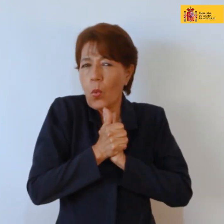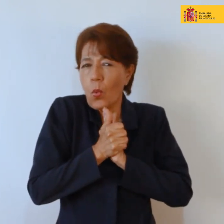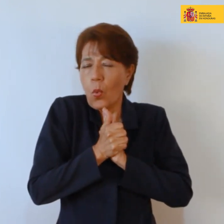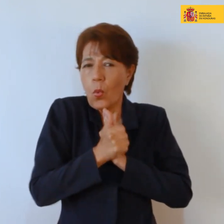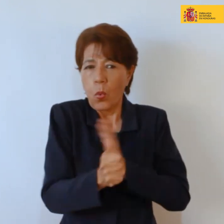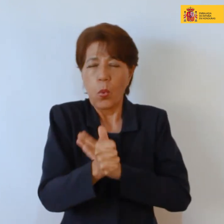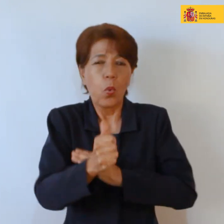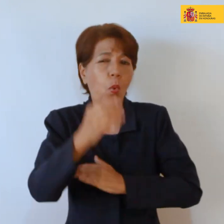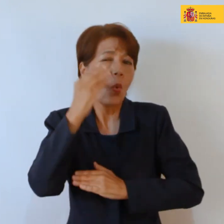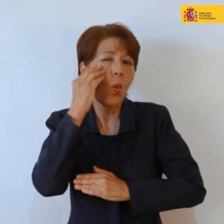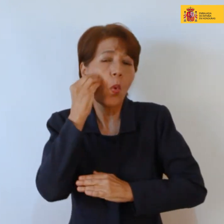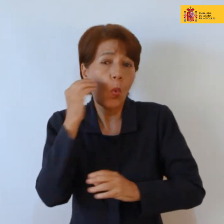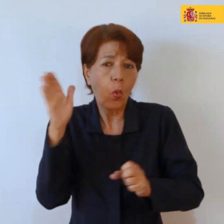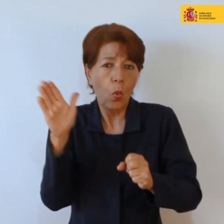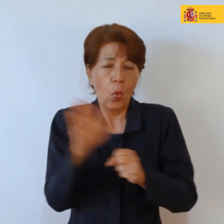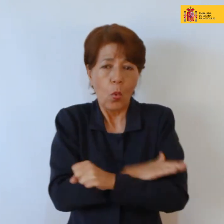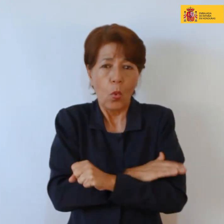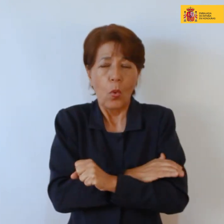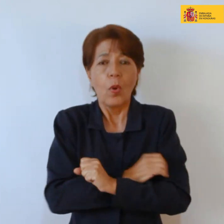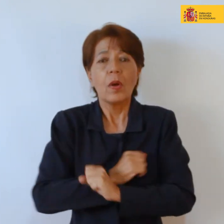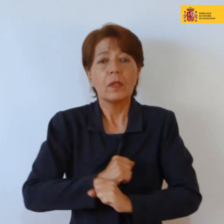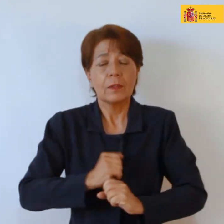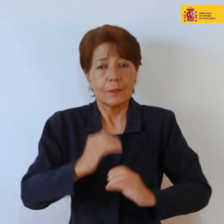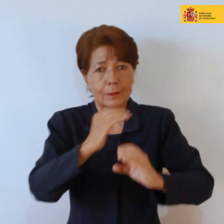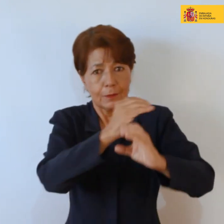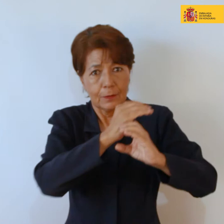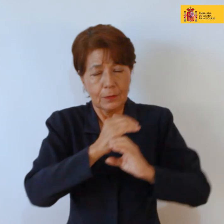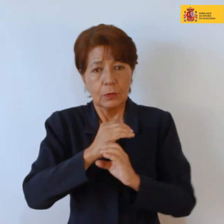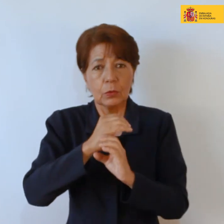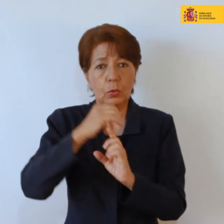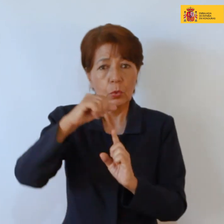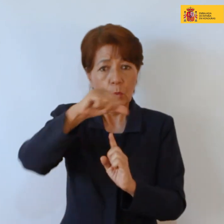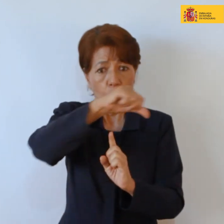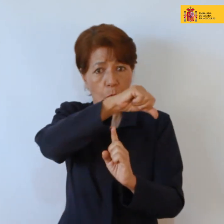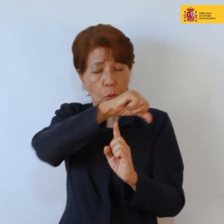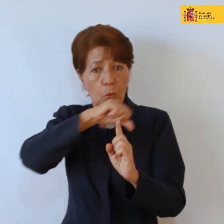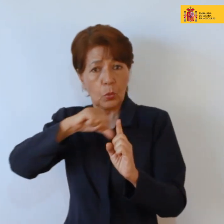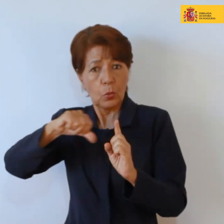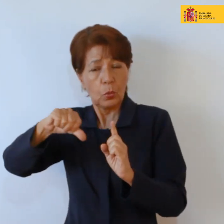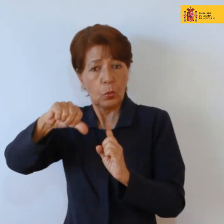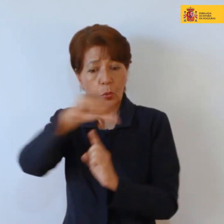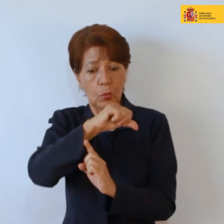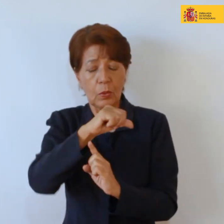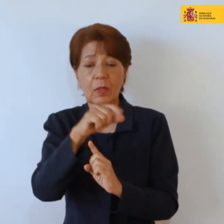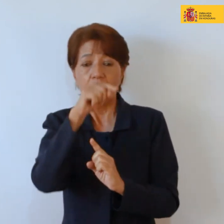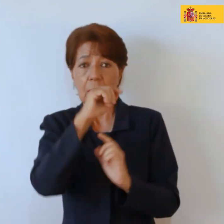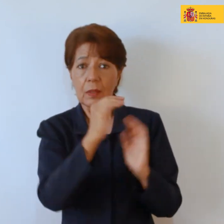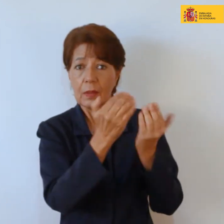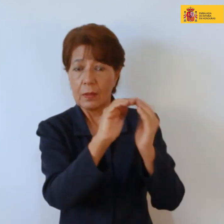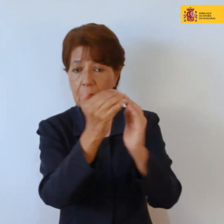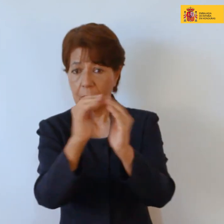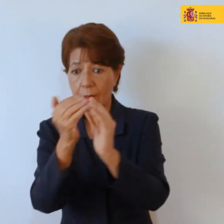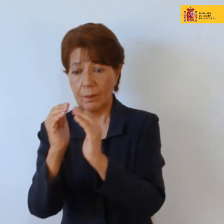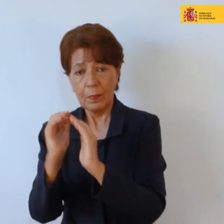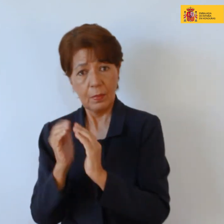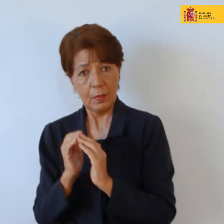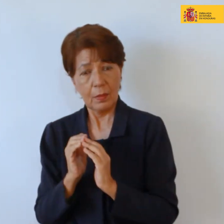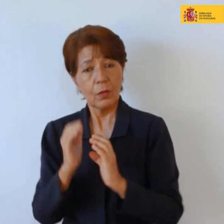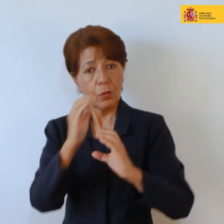que también actúa de chamana que dentro de la comunidad que organiza prodiga